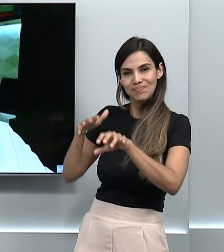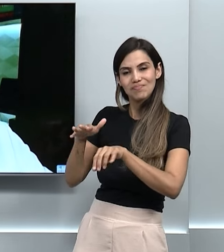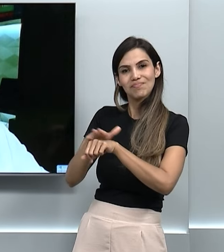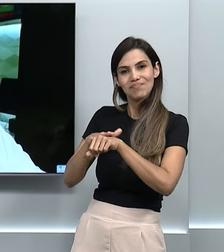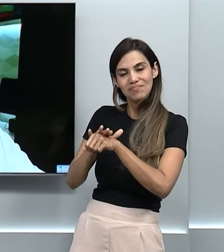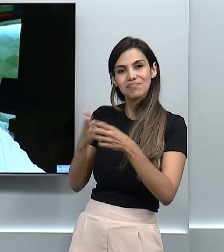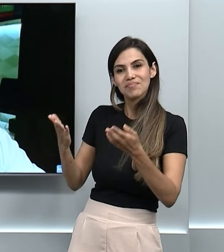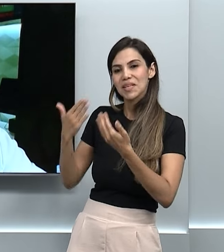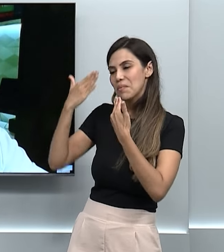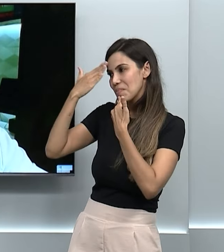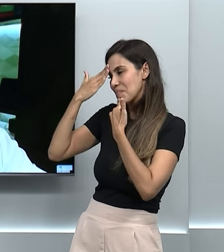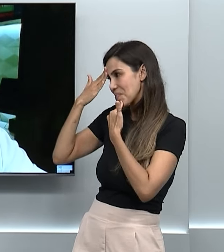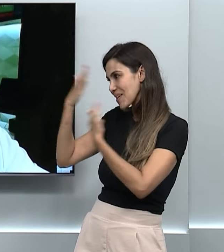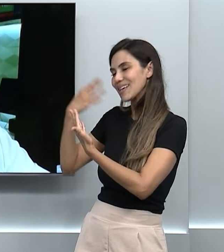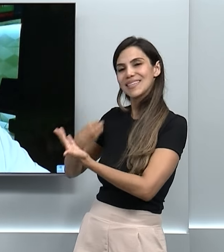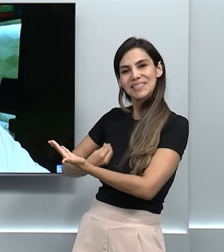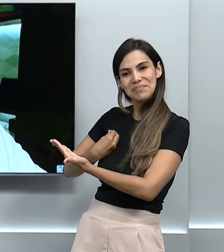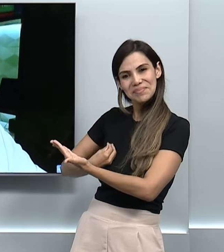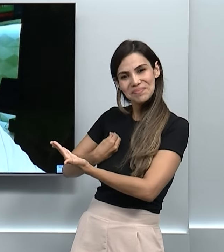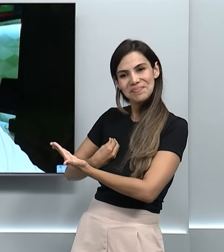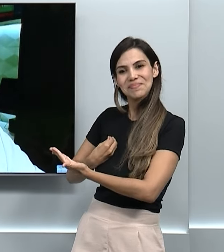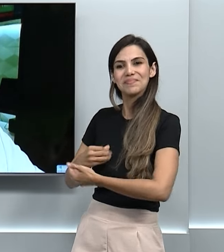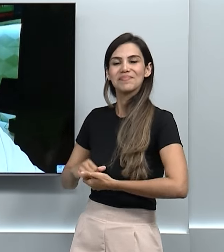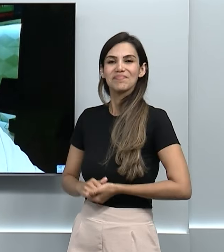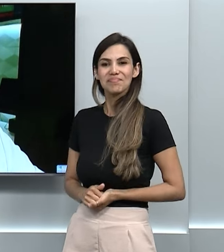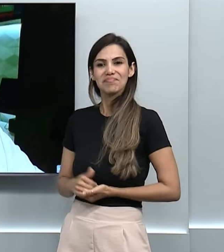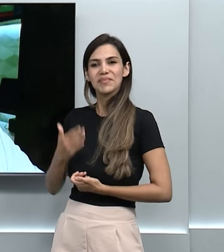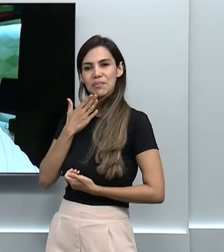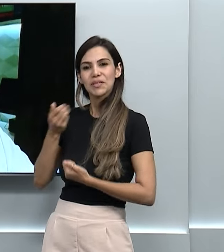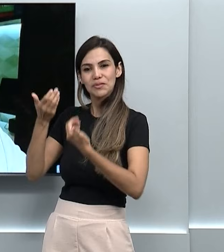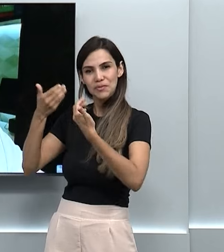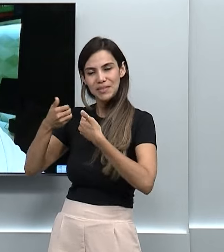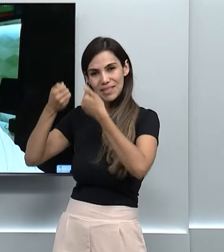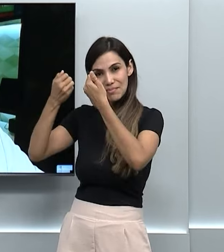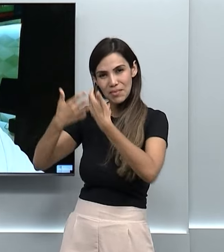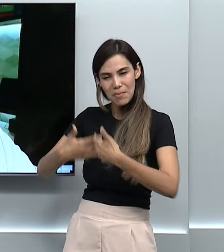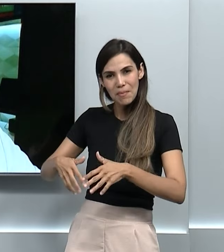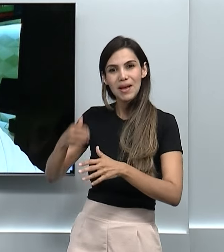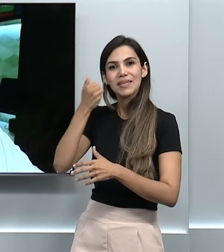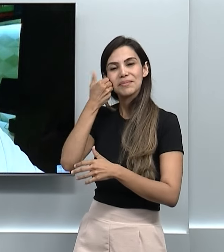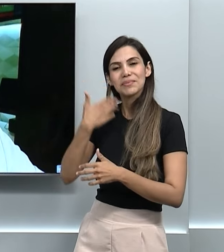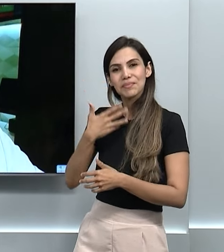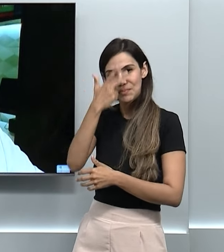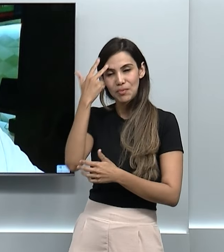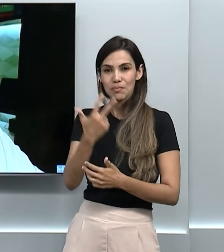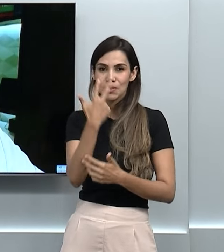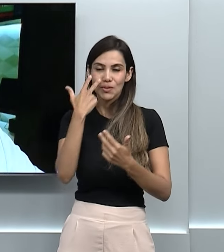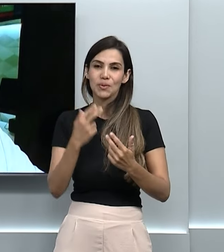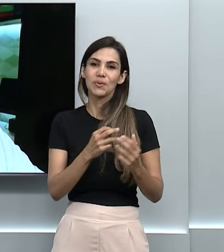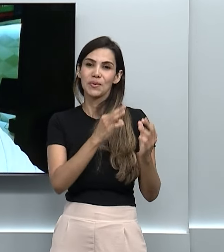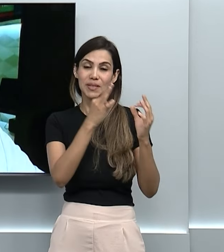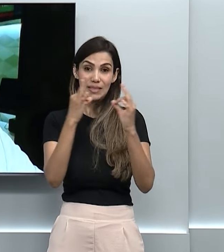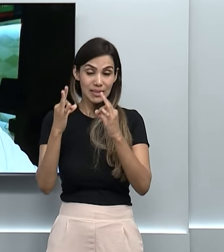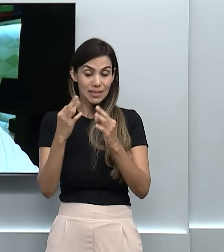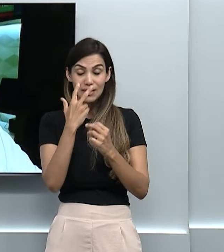gente. Muito obrigada pela sua presença, doutor. Peço que, inicialmente, o senhor se apresente pro nosso público cego de baixa visão.